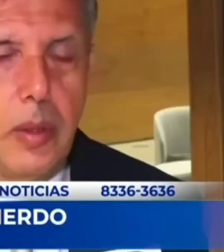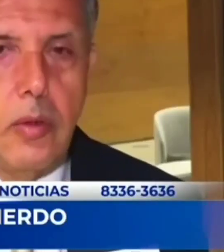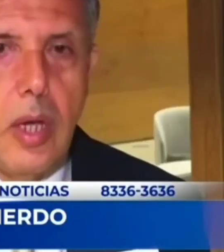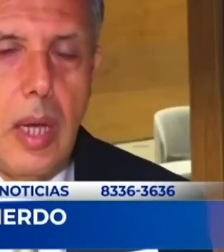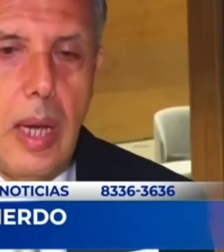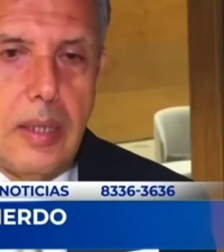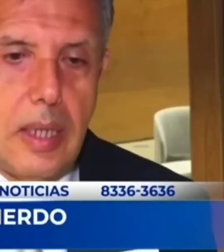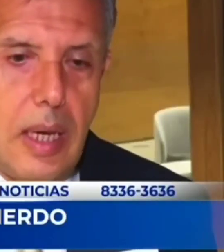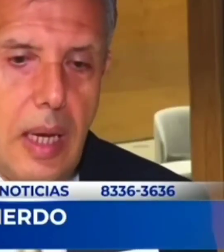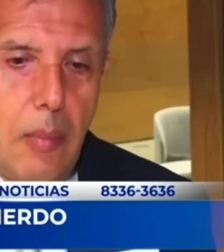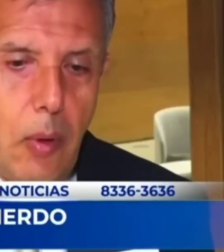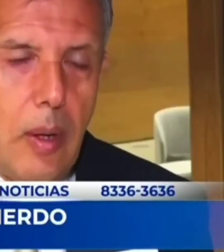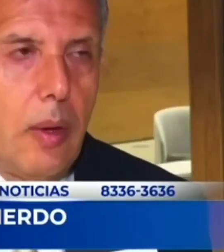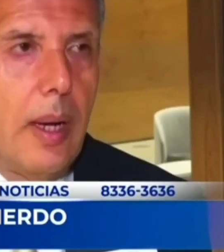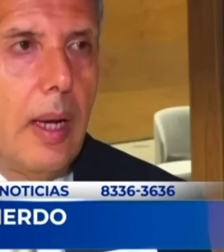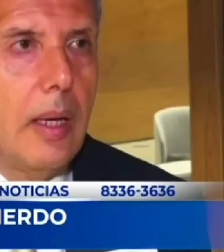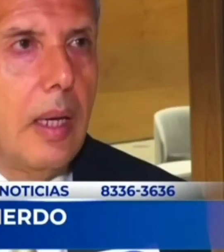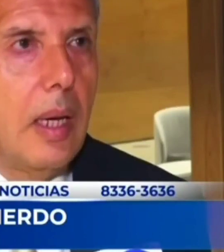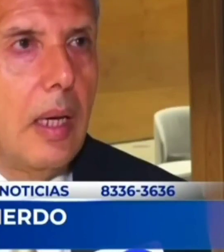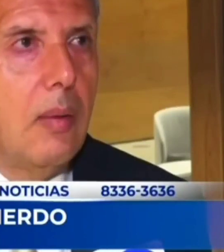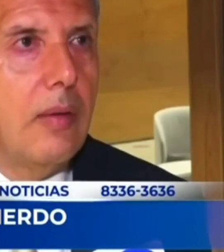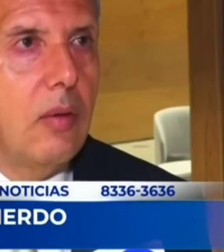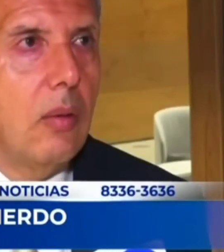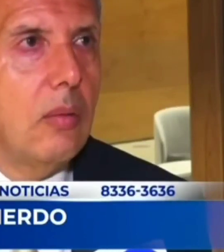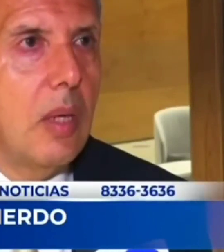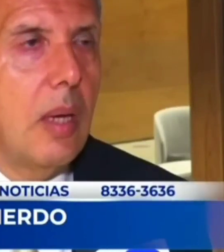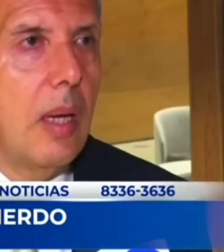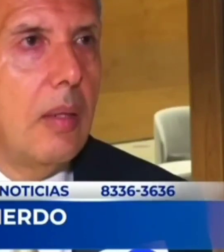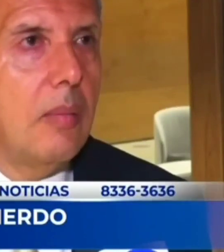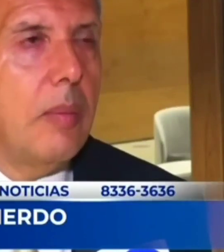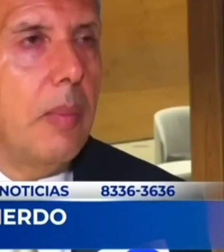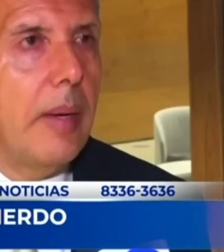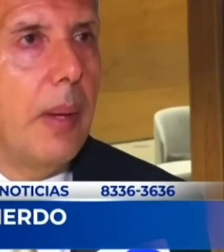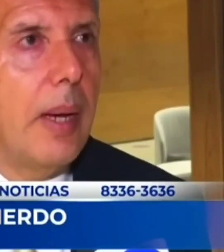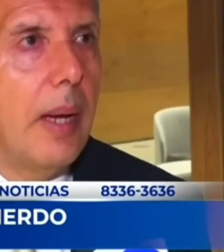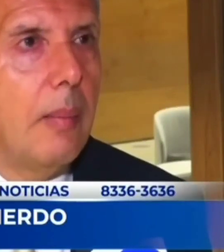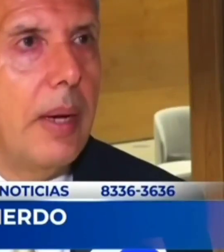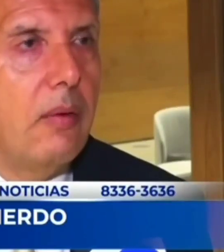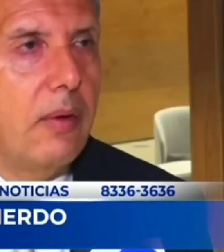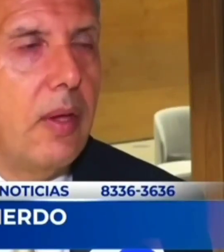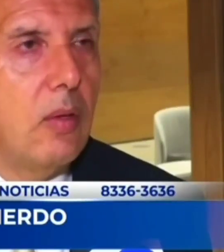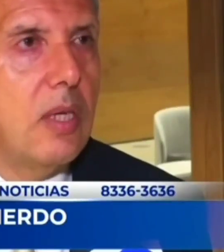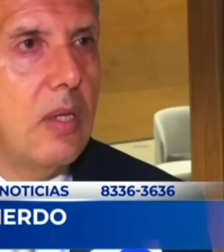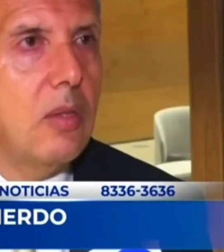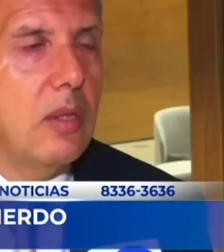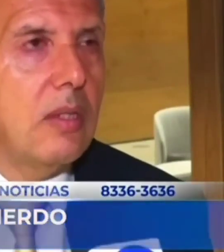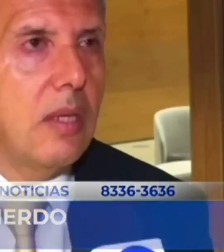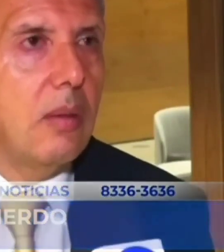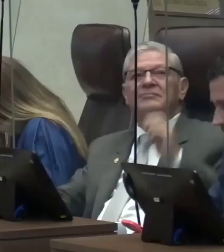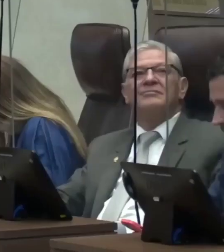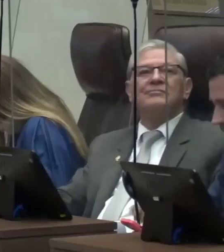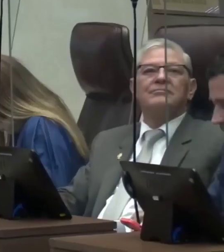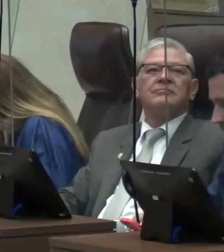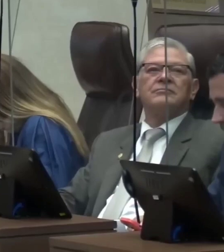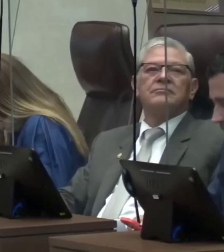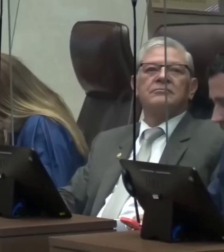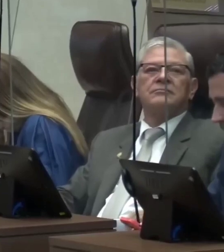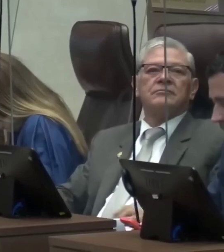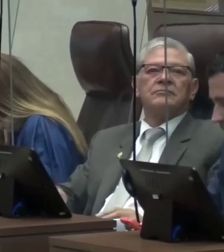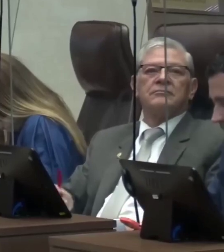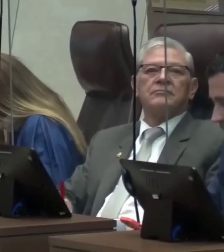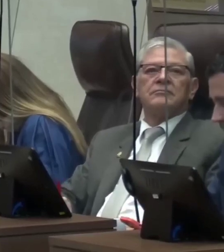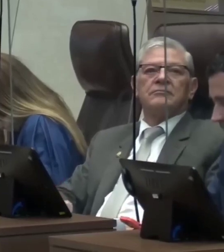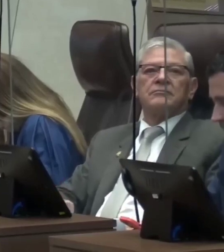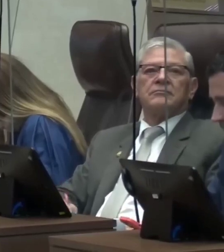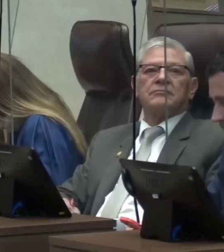mucho menos. Así que, por ahora, Liberación se prepara para el resello si eso es necesario. Buena teoría. Nosotros